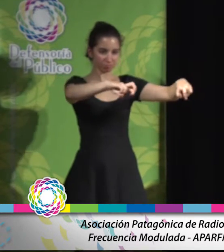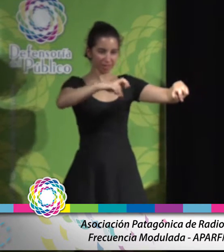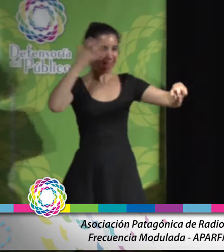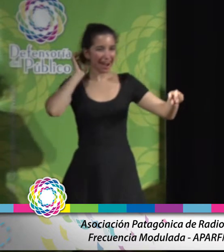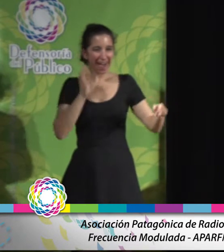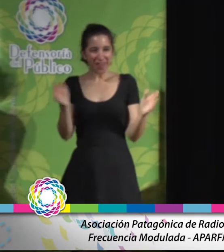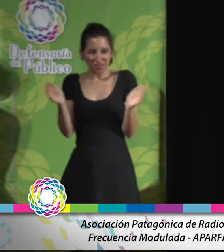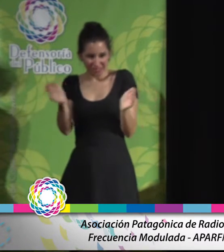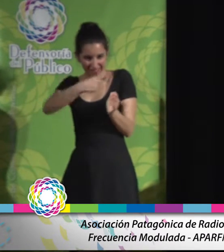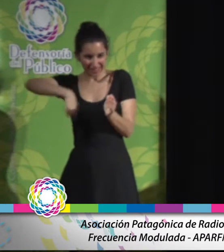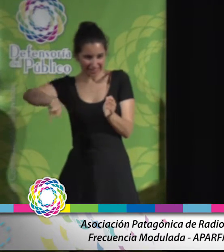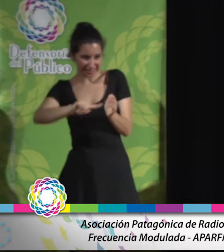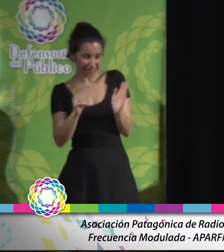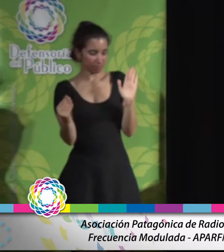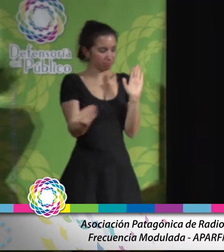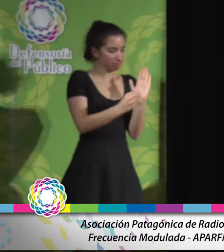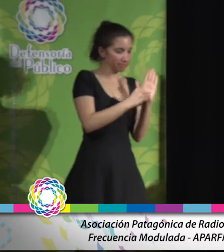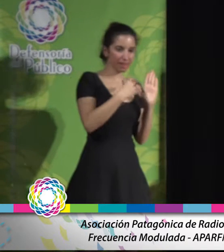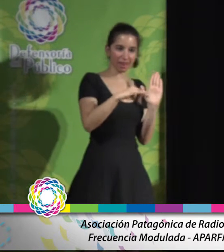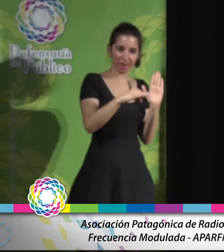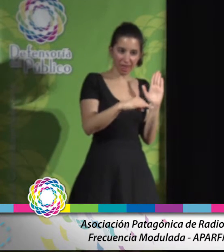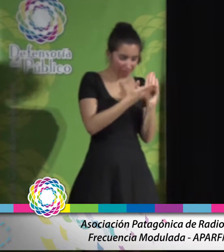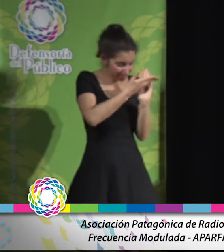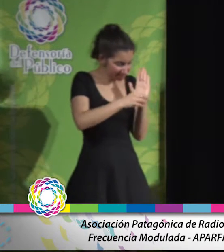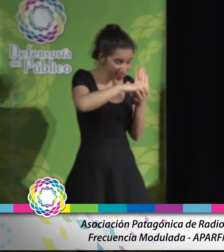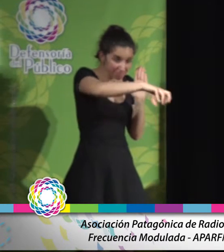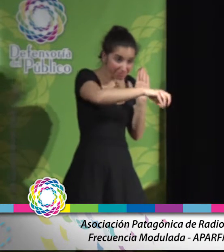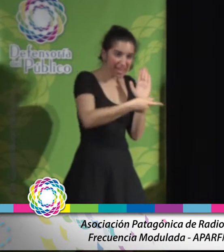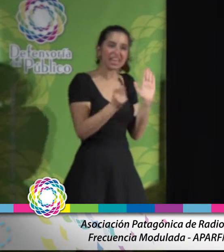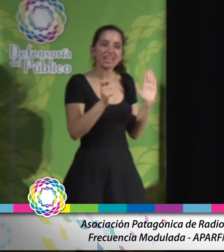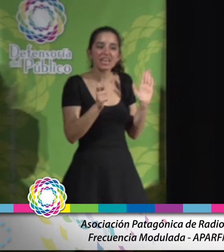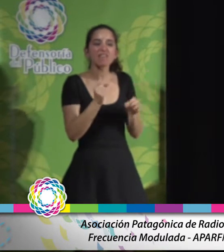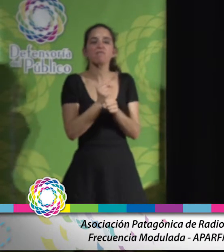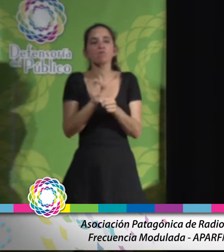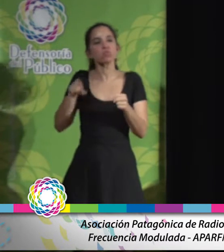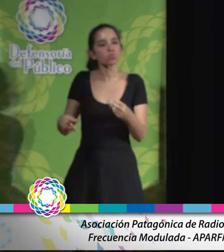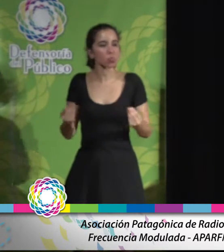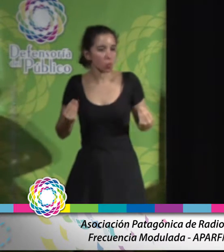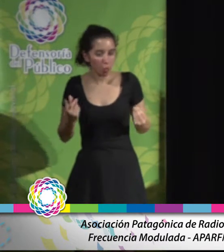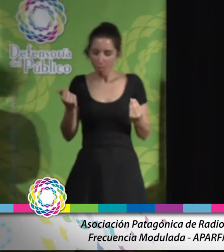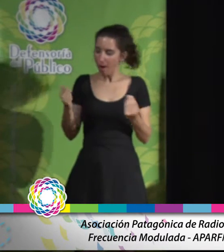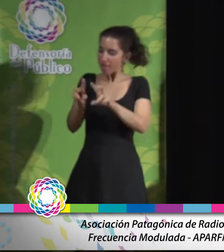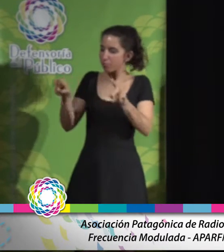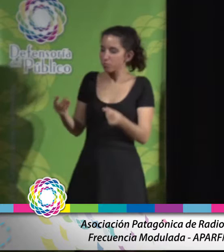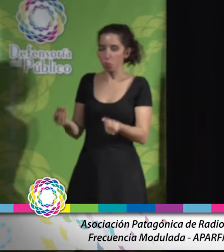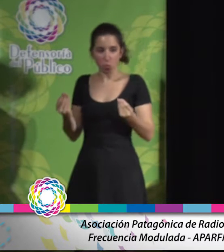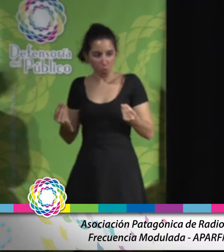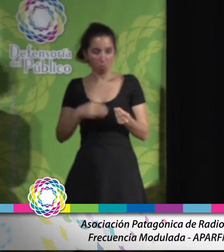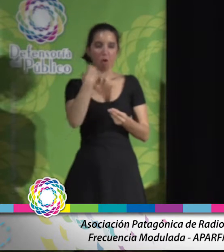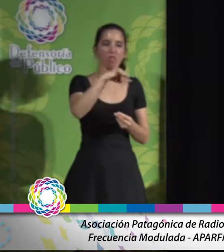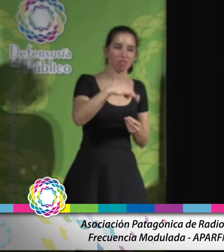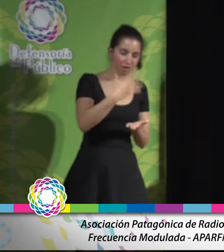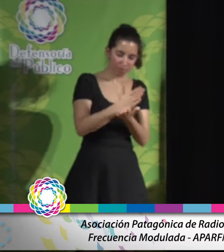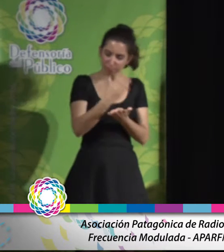baja potencia dentro de la norma con un apartado explicativo de quiénes somos, cómo nos financiamos derechos y obligaciones